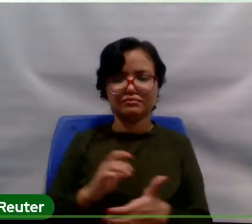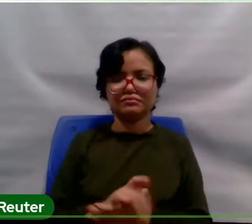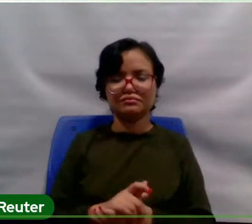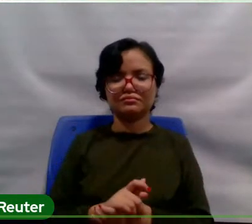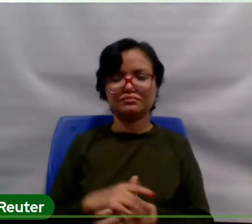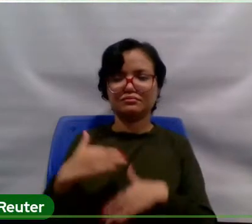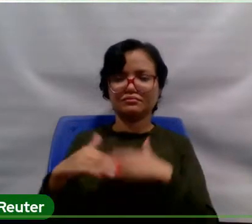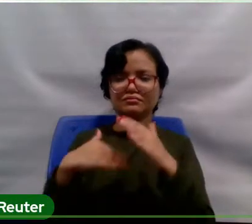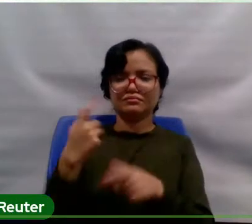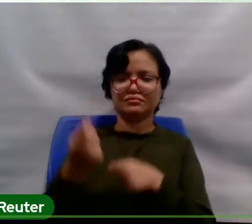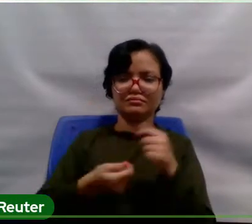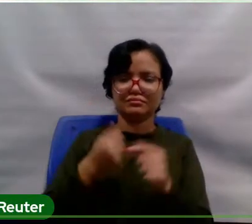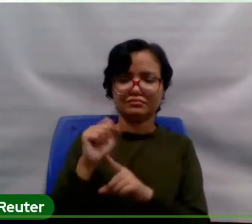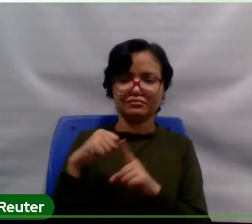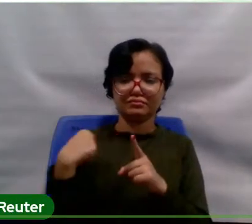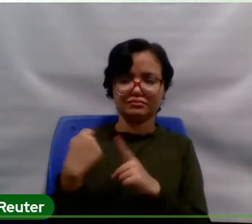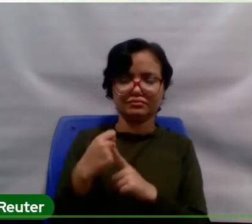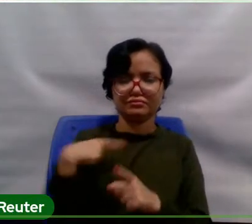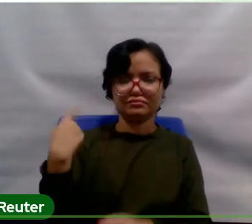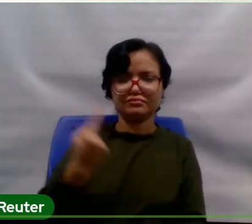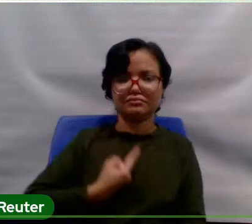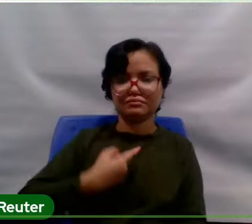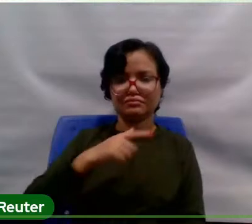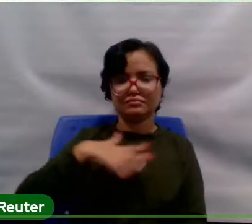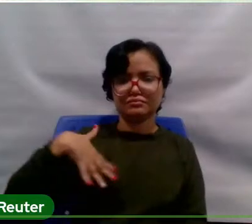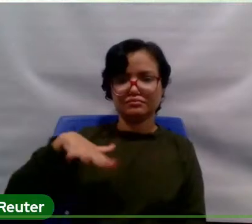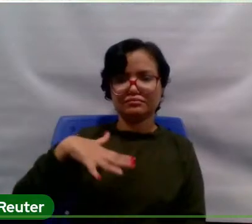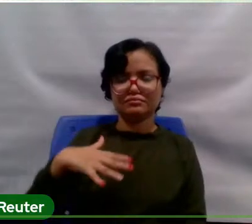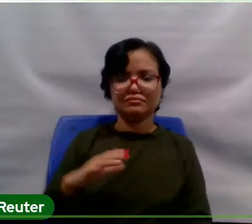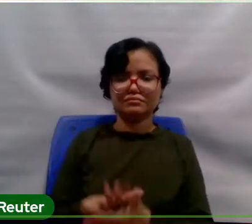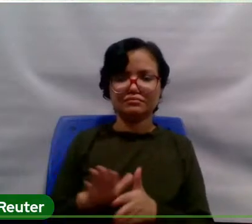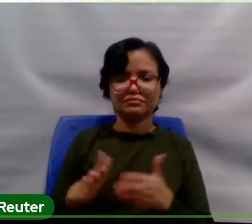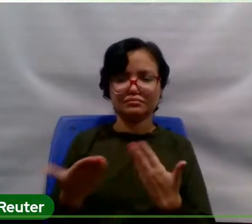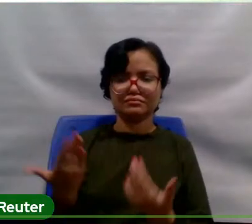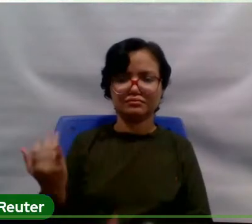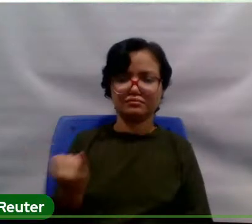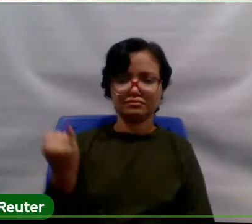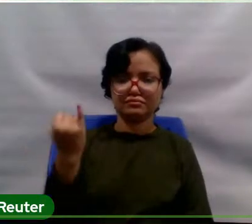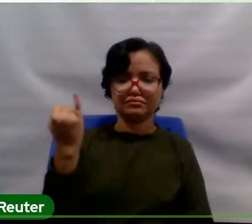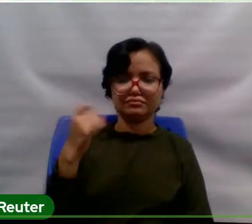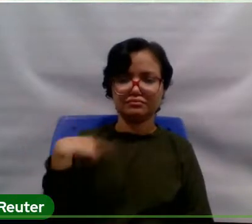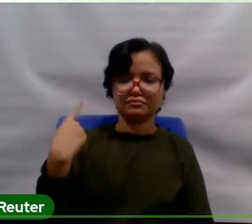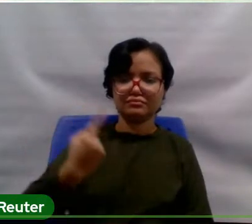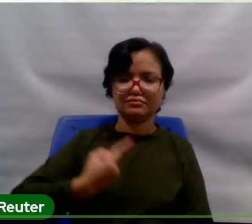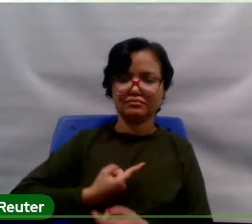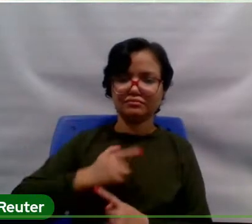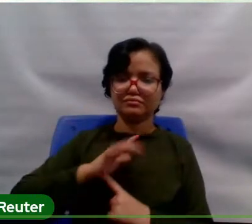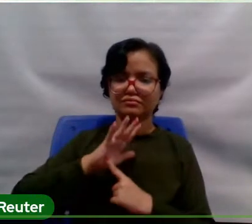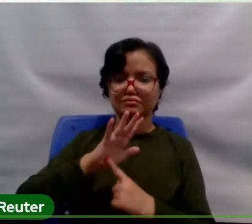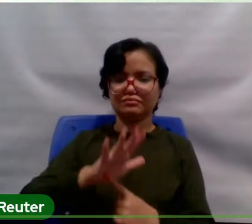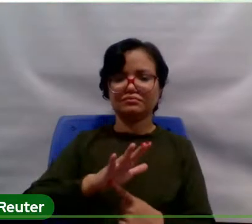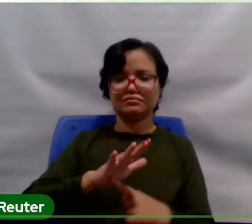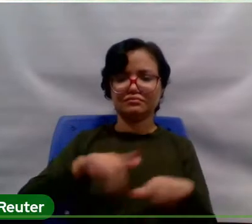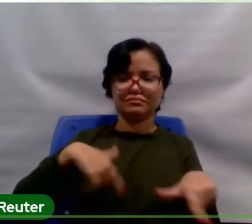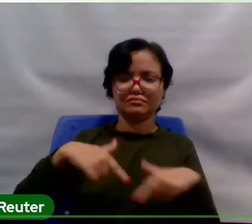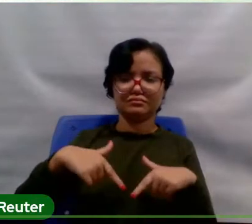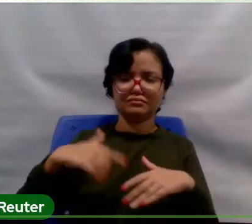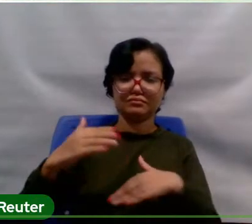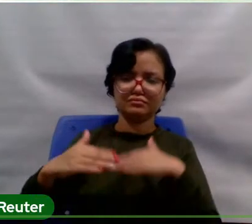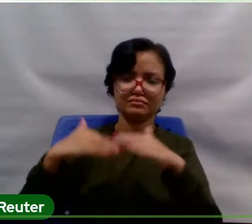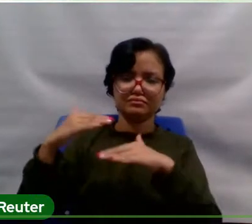econômico e social na nossa região. Então, é muito importante, né? Que a gente mostre o trabalho que a gente desenvolva.